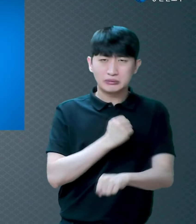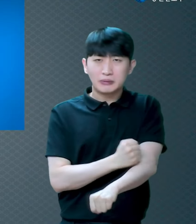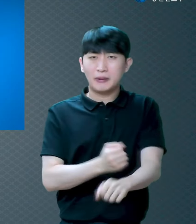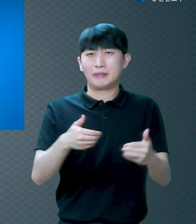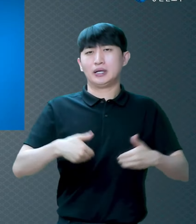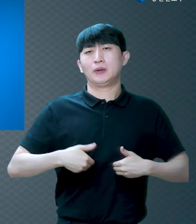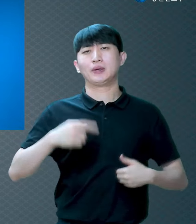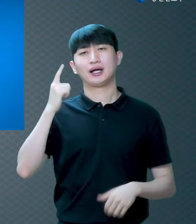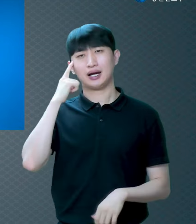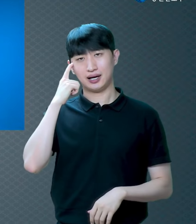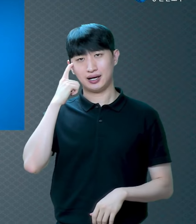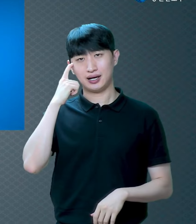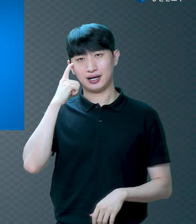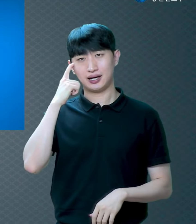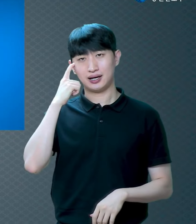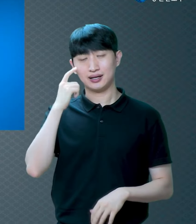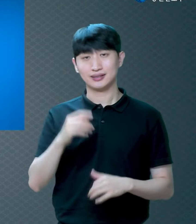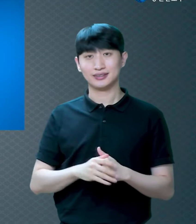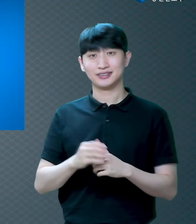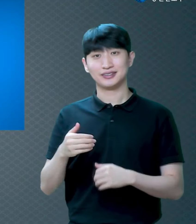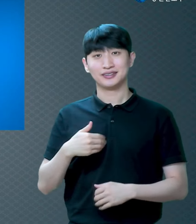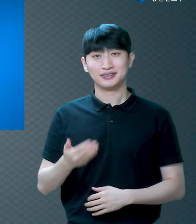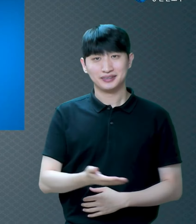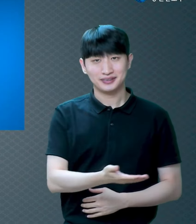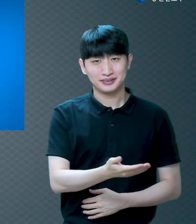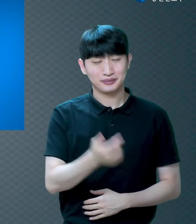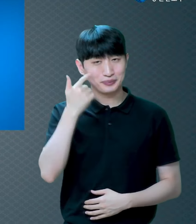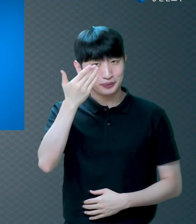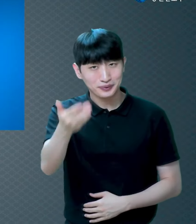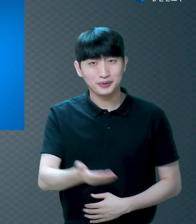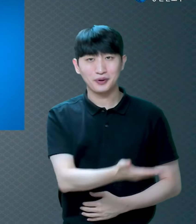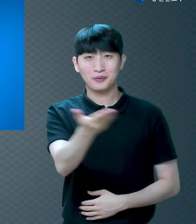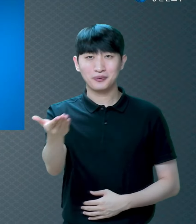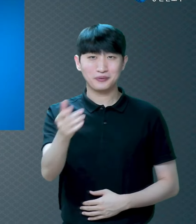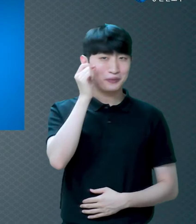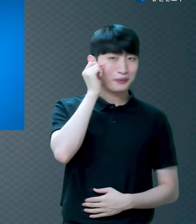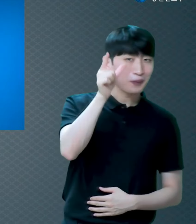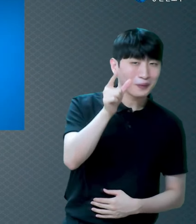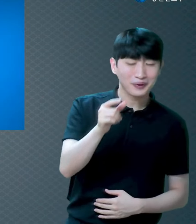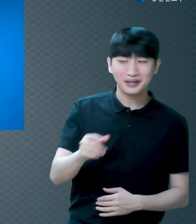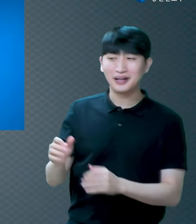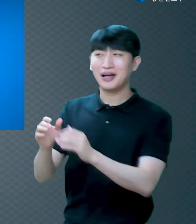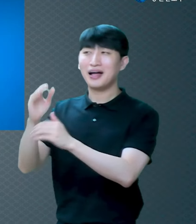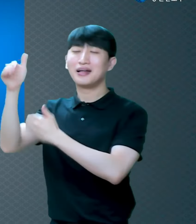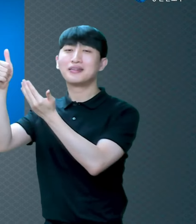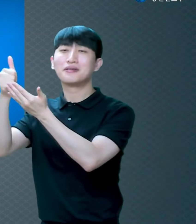여러분들 머리가 좋아요 하나님 머리가 좋아요 이게